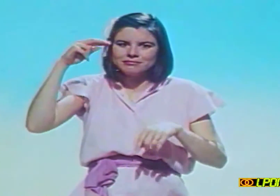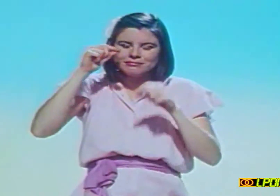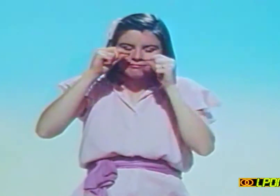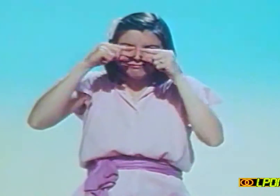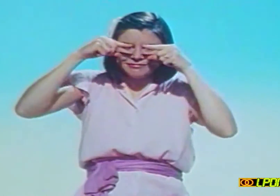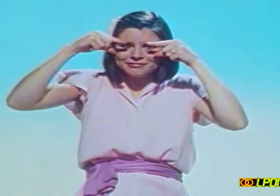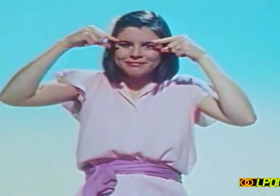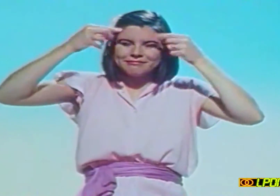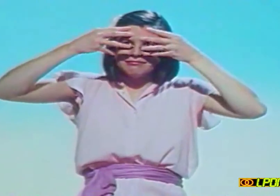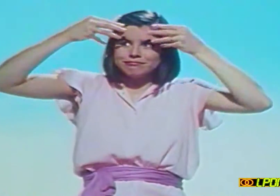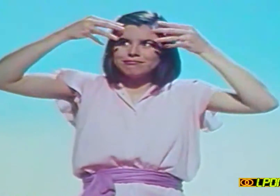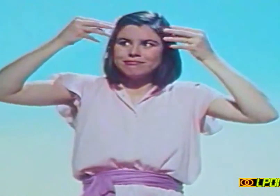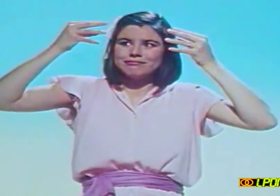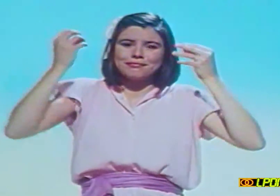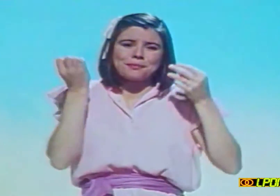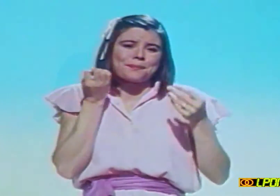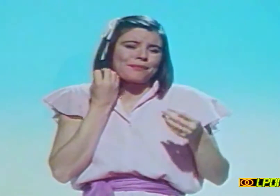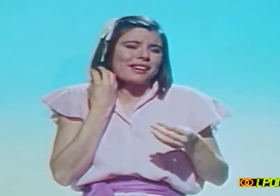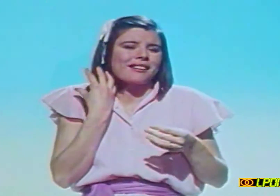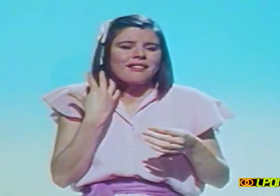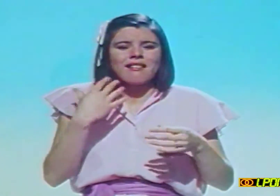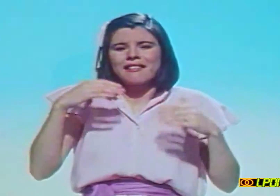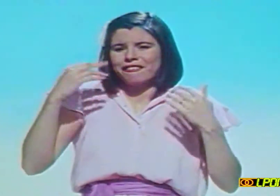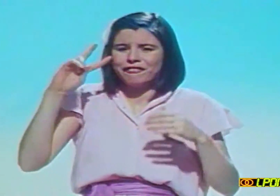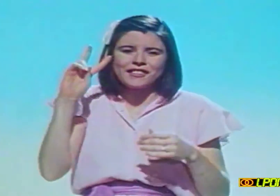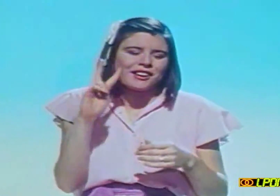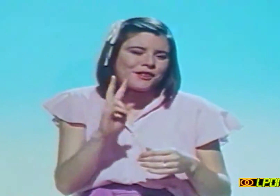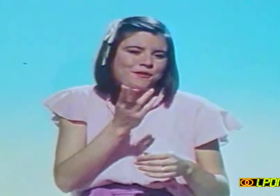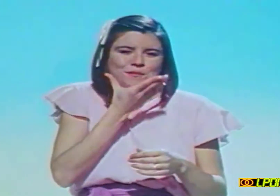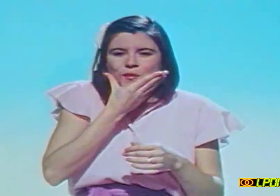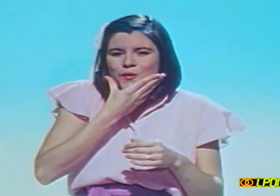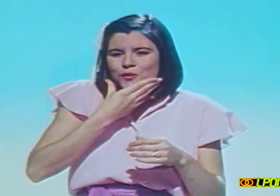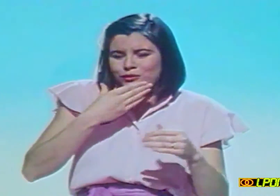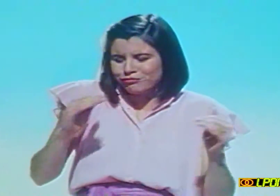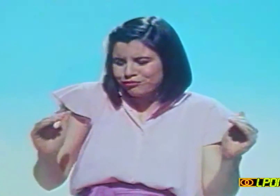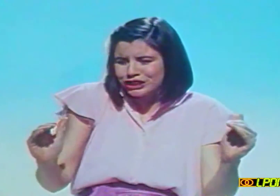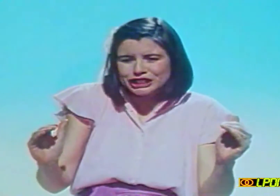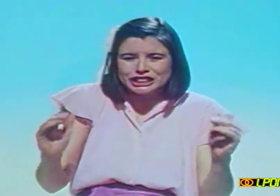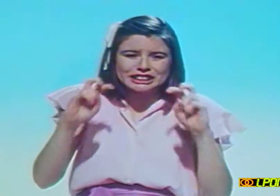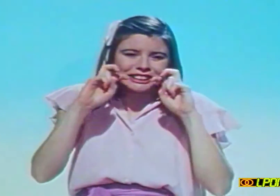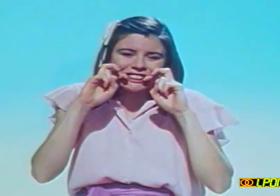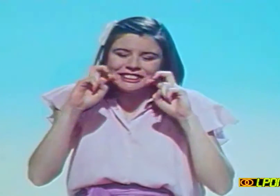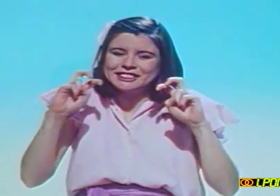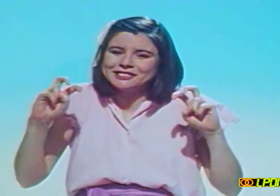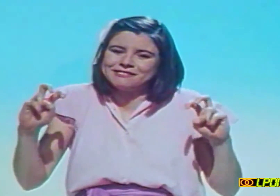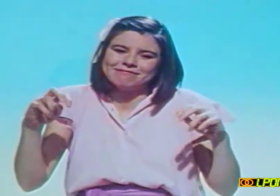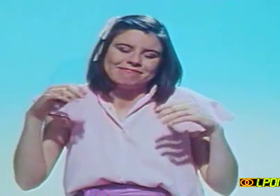A chaque oeil, il avait une grande tâche blanche. C'était vraiment un très beau petit tigre,